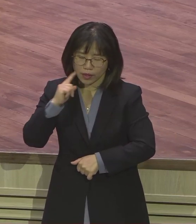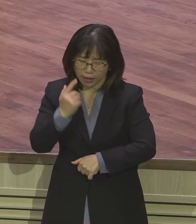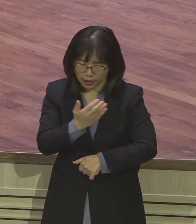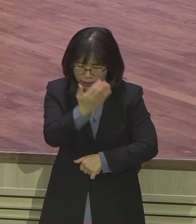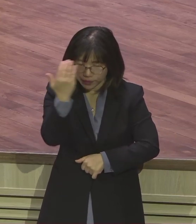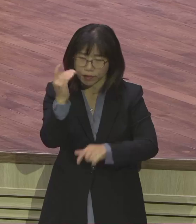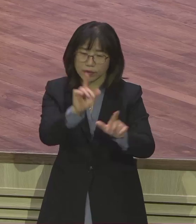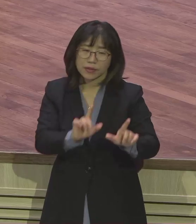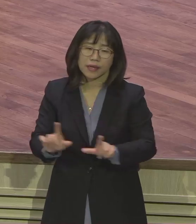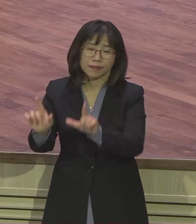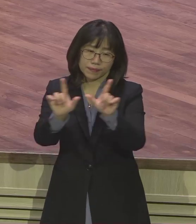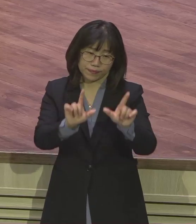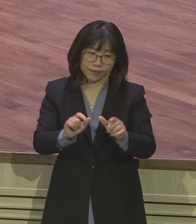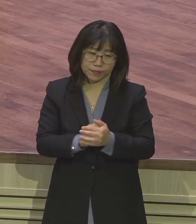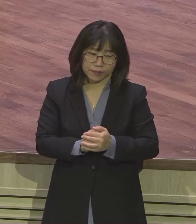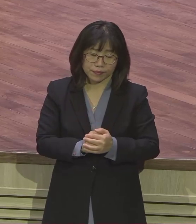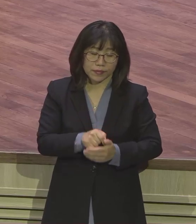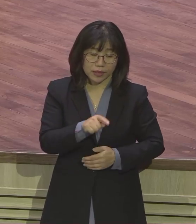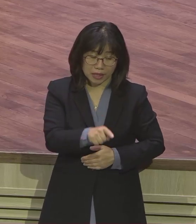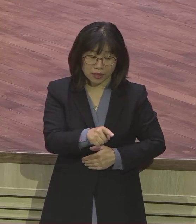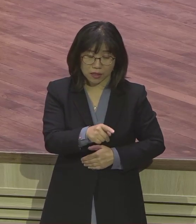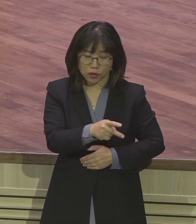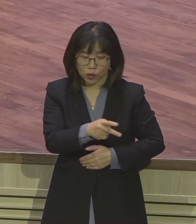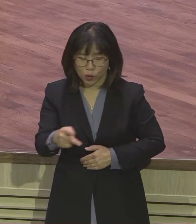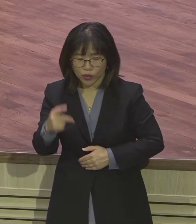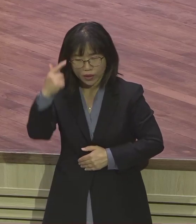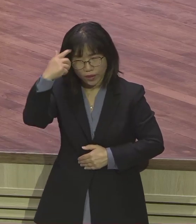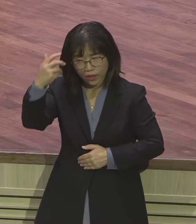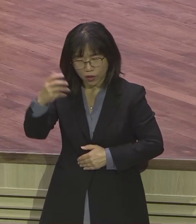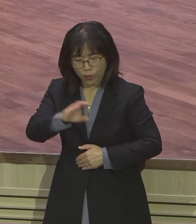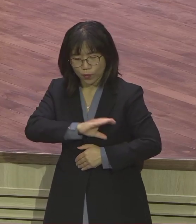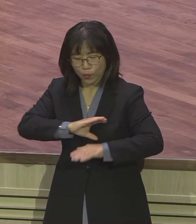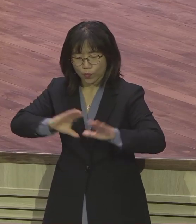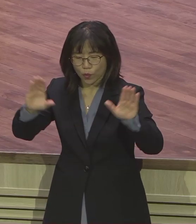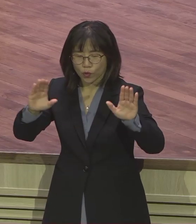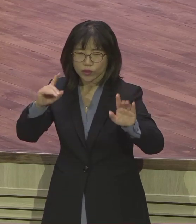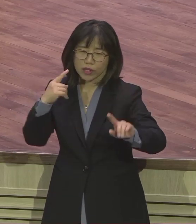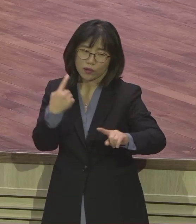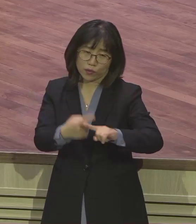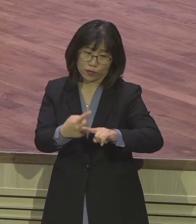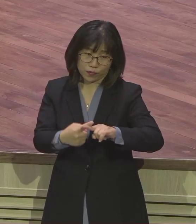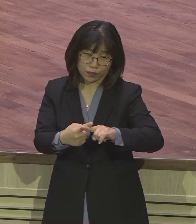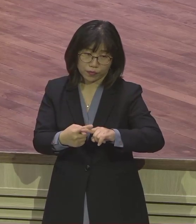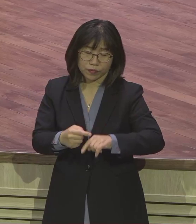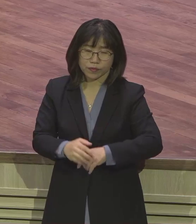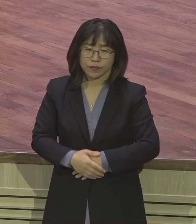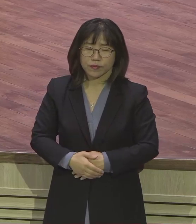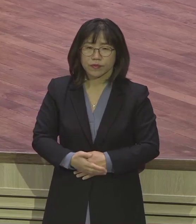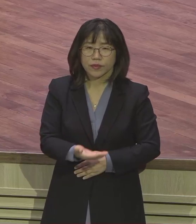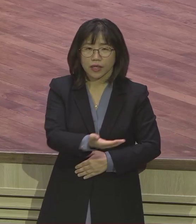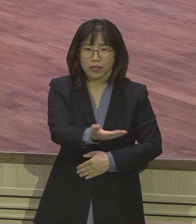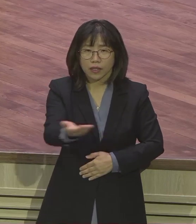그게 영적 모세예요. 영계 전 성도는 이렇게 절대 언약을 붙잡고 여러분 삶이